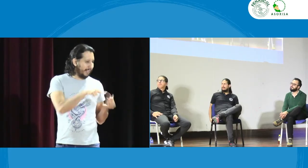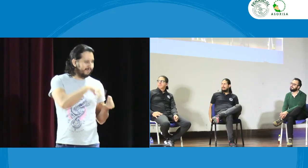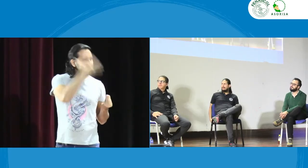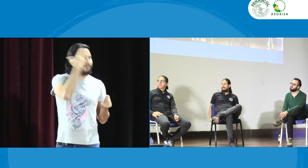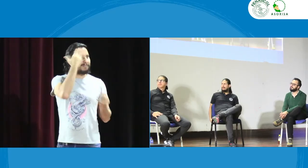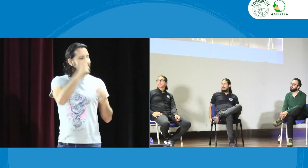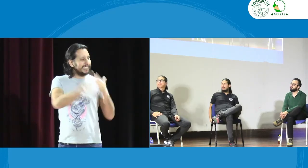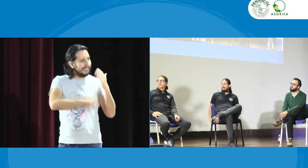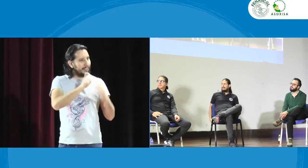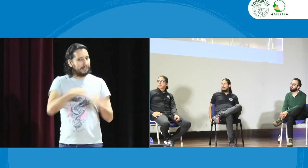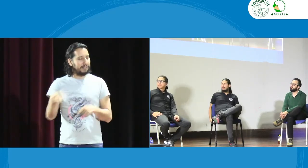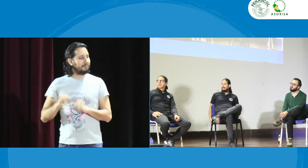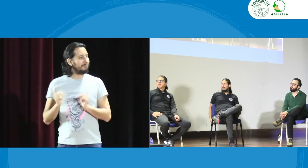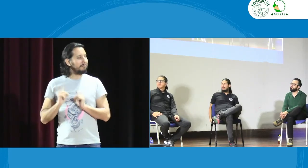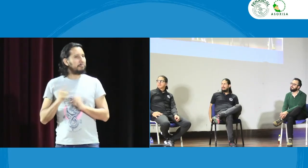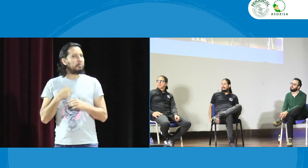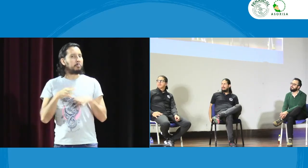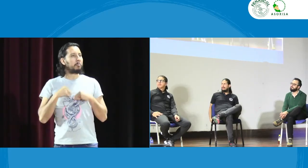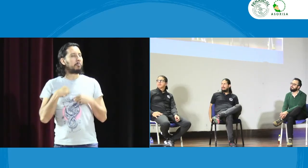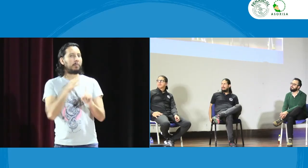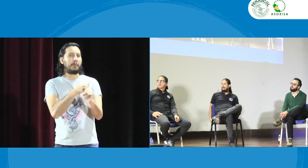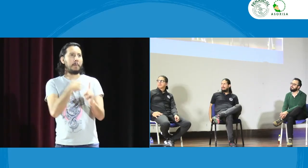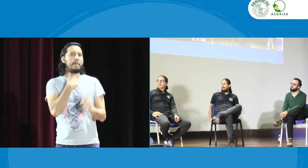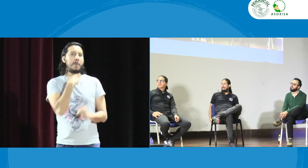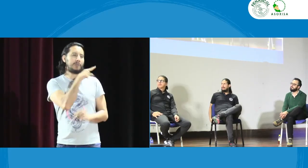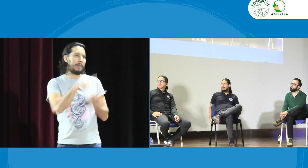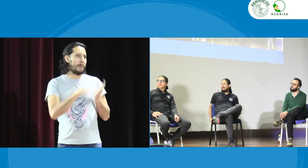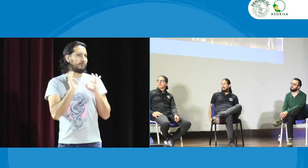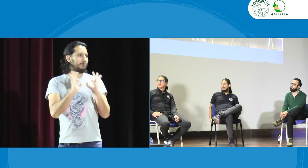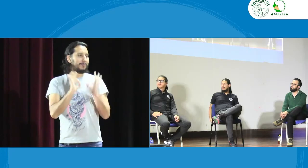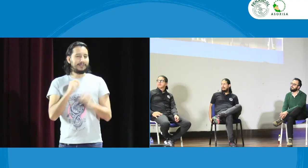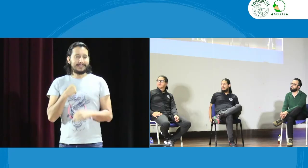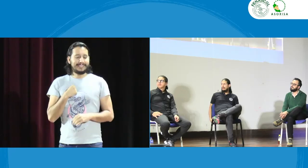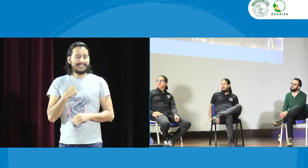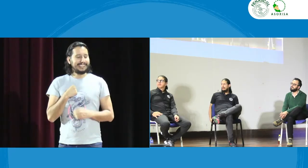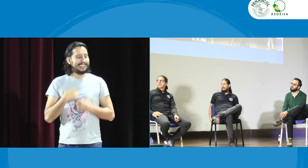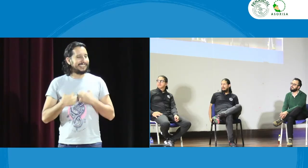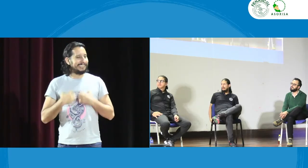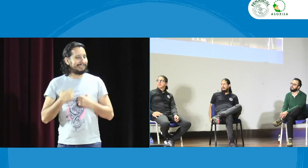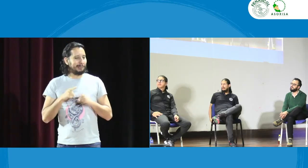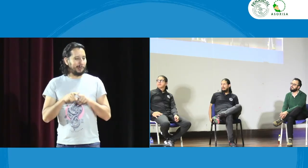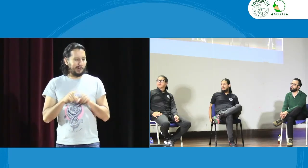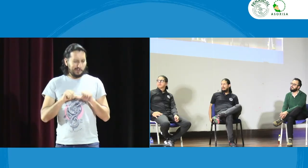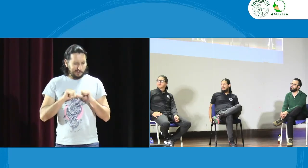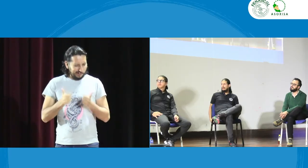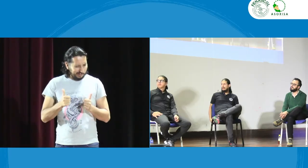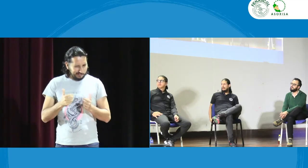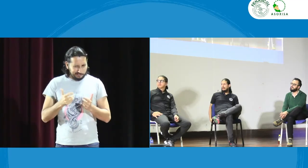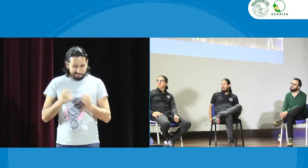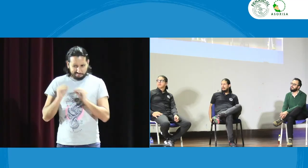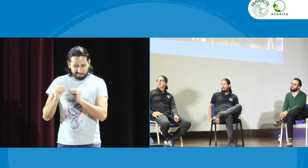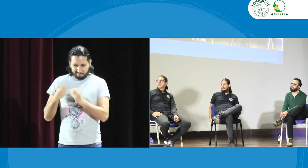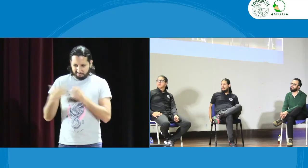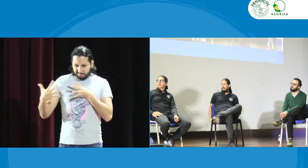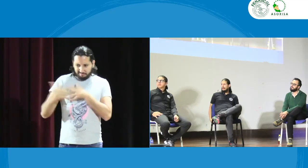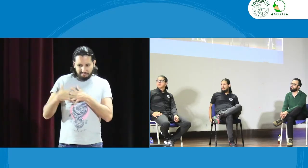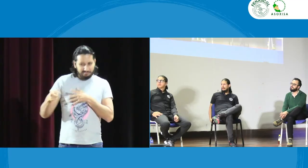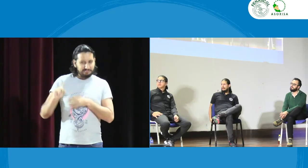realmente nosotros pues entendemos que debemos sancionar y corregir y todo pero el otro